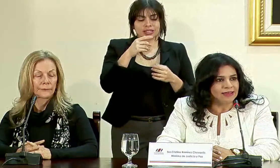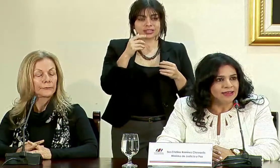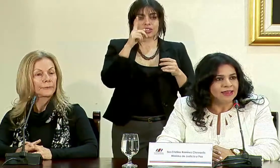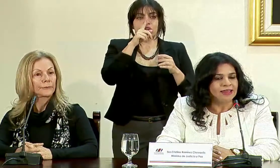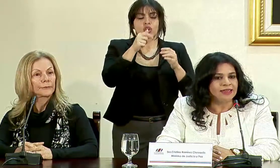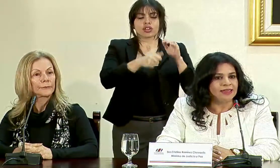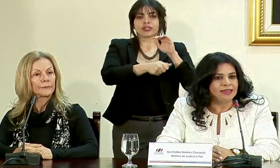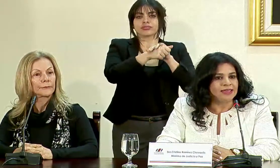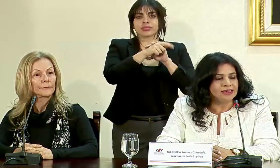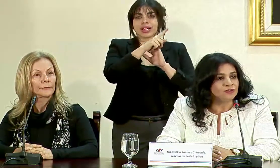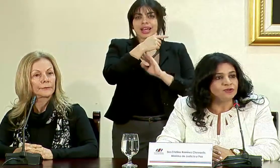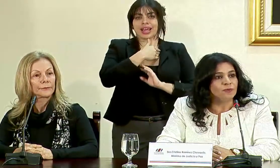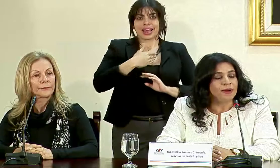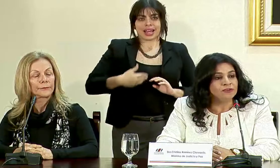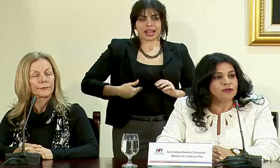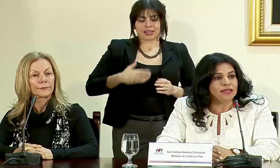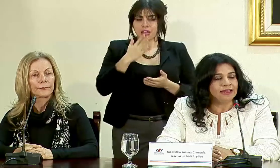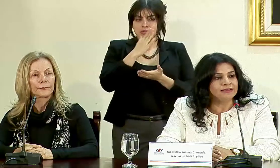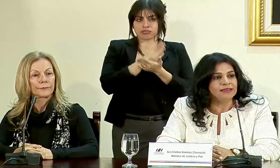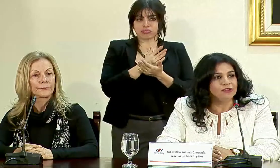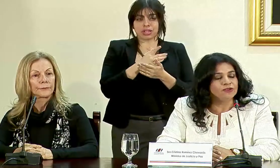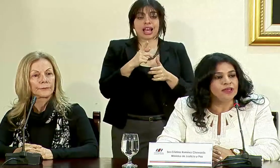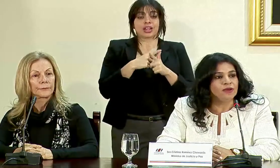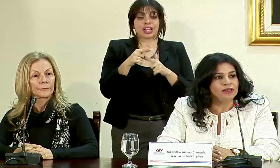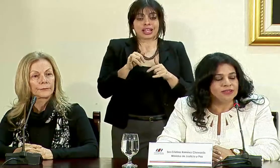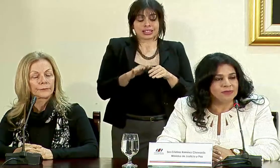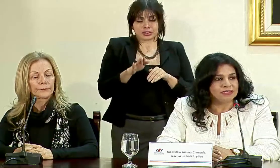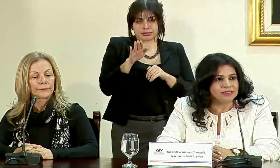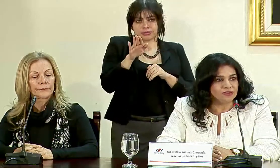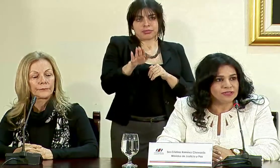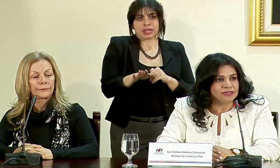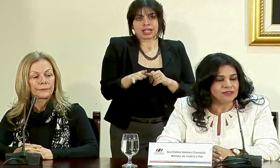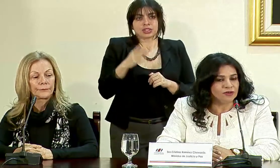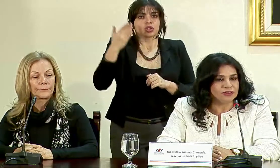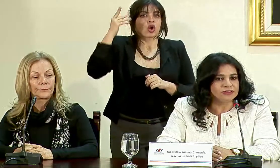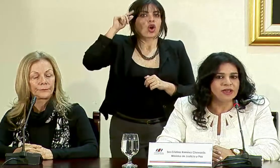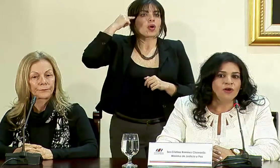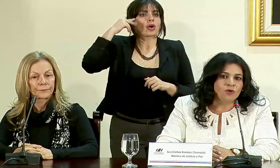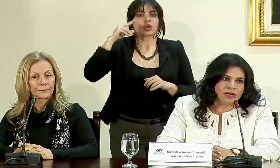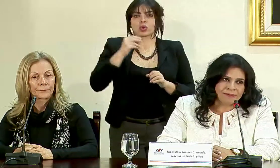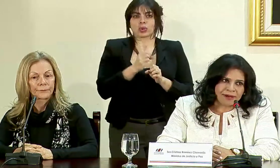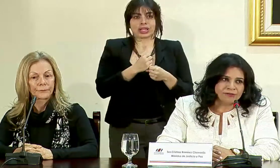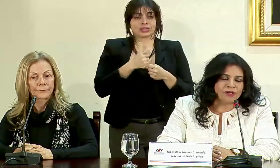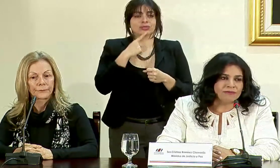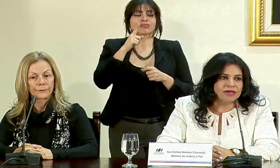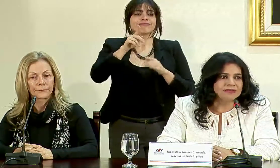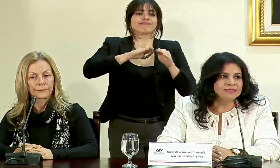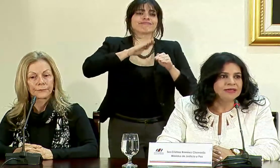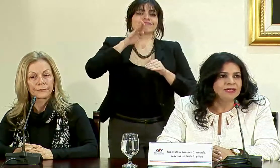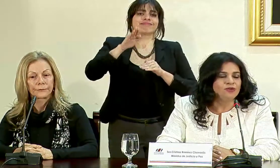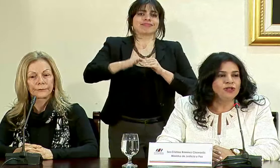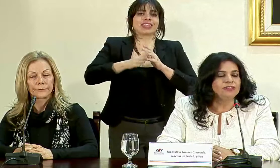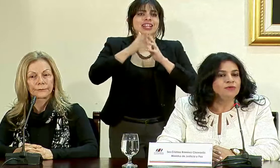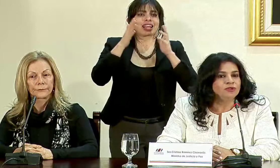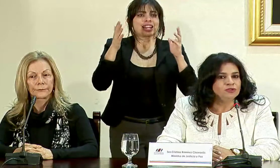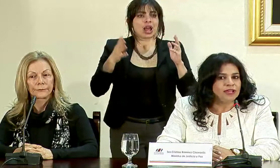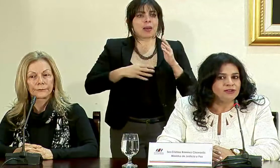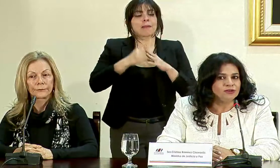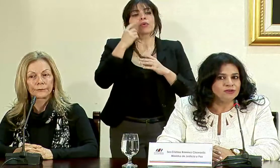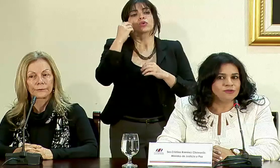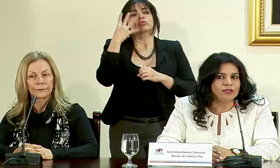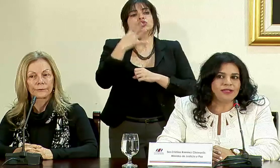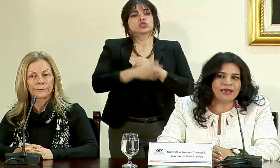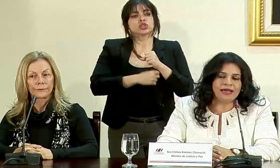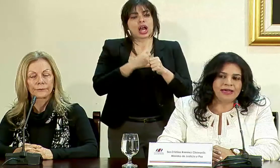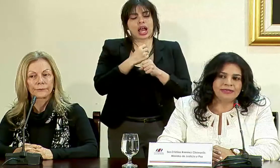en heredia y esto es un paso adelante que no se ha dado en las administraciones anteriores un gran paso además durante muchos